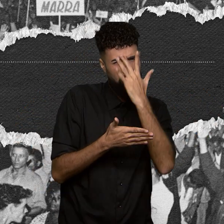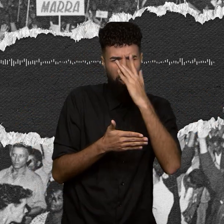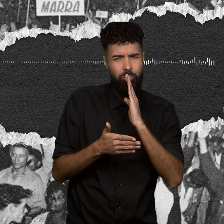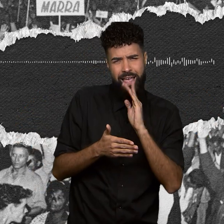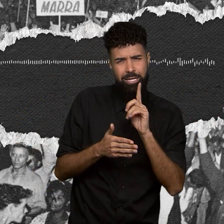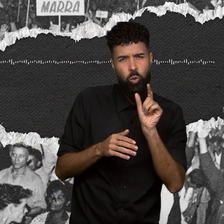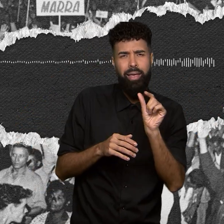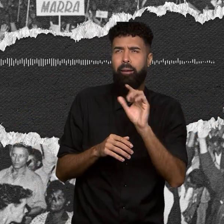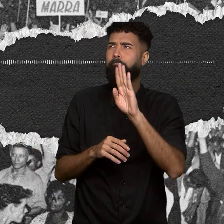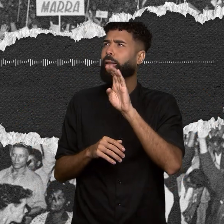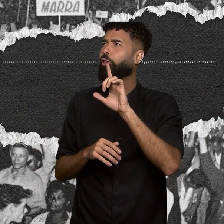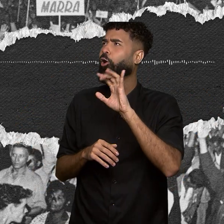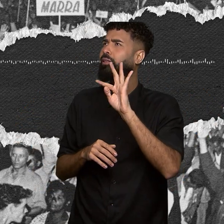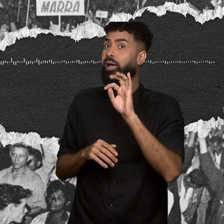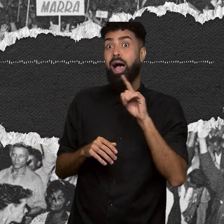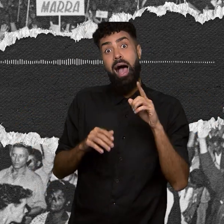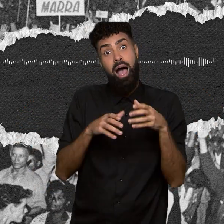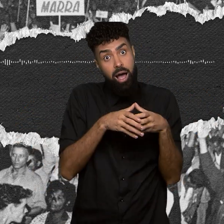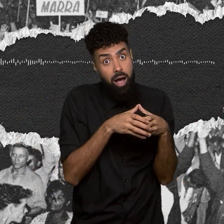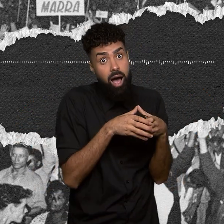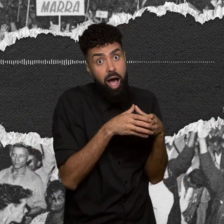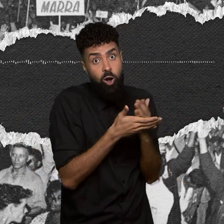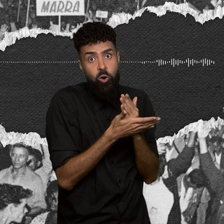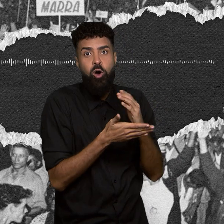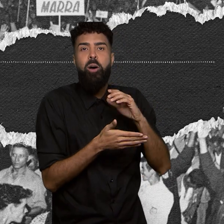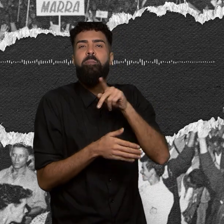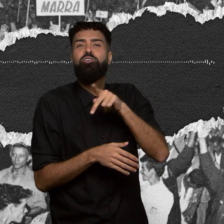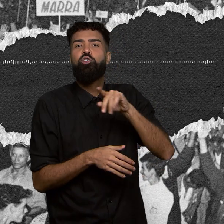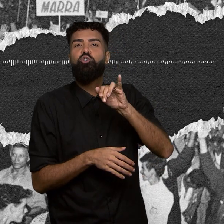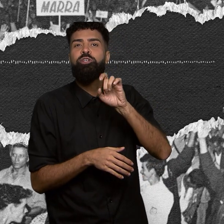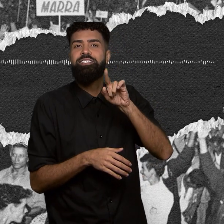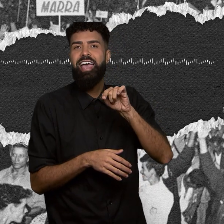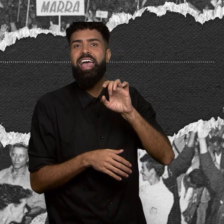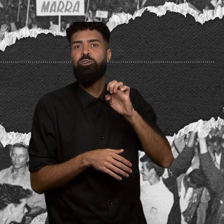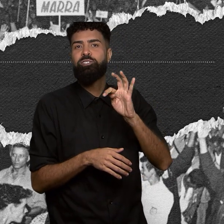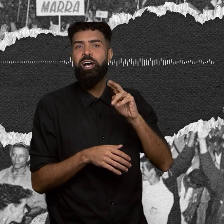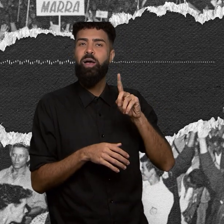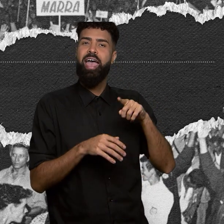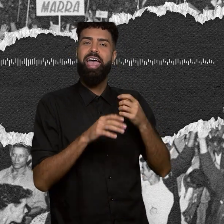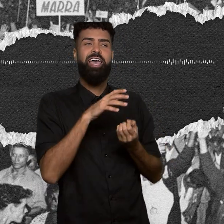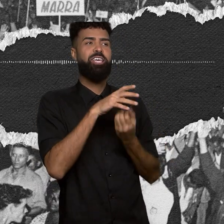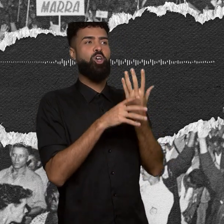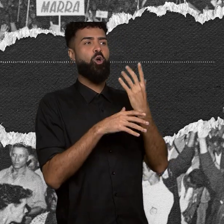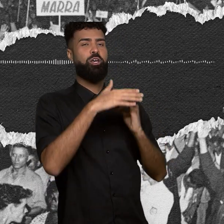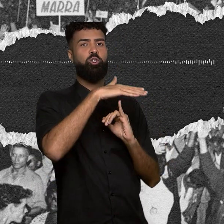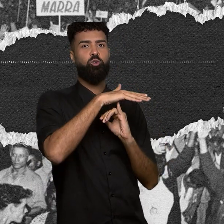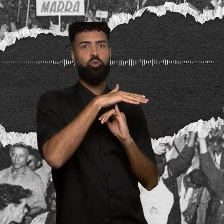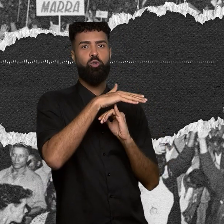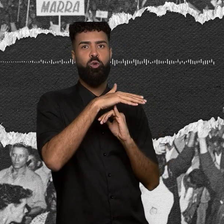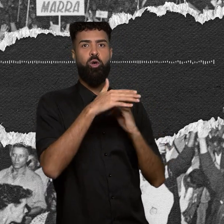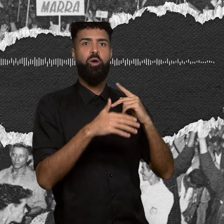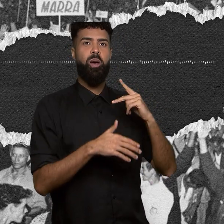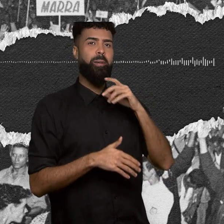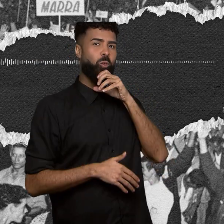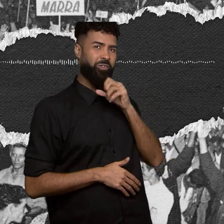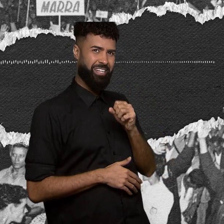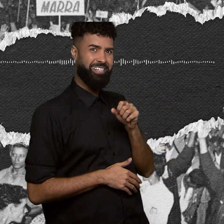o que é, como o professor José Eustáquio Romão, um dos fundadores do Instituto Paulo Freire, detalhou aí, foi o ponto de partida para um projeto de